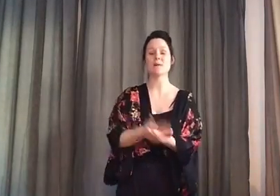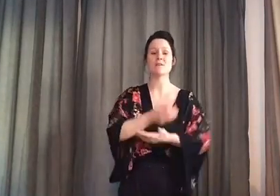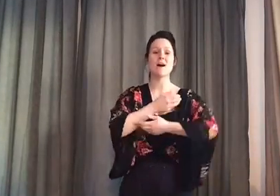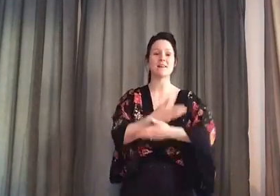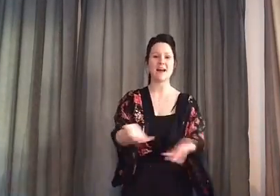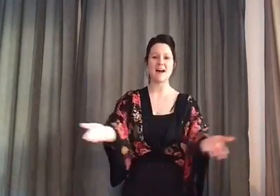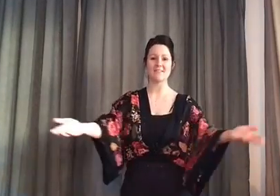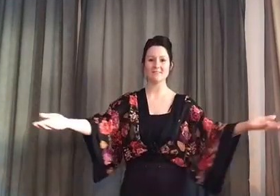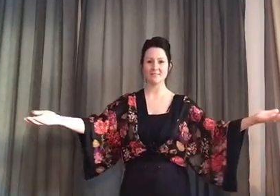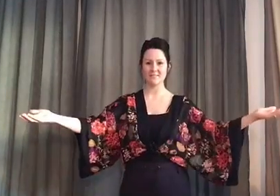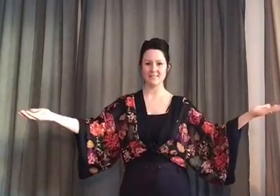med varann?